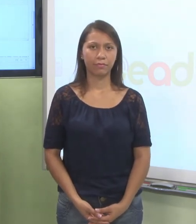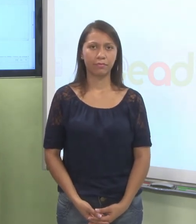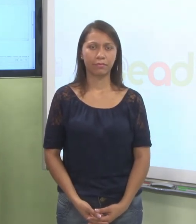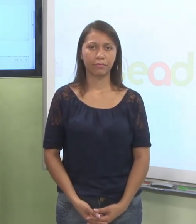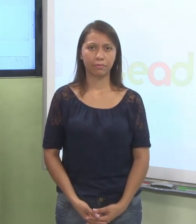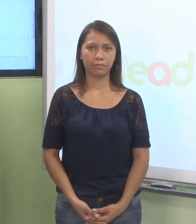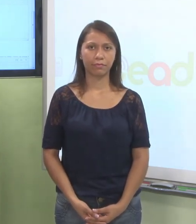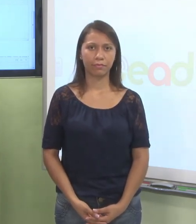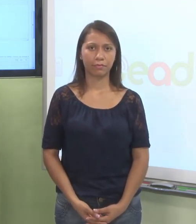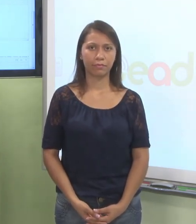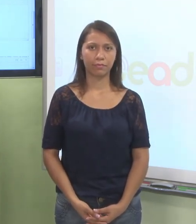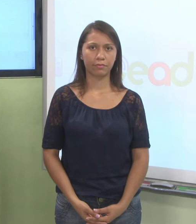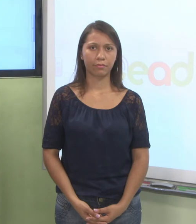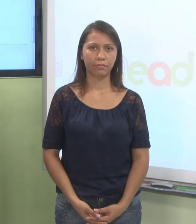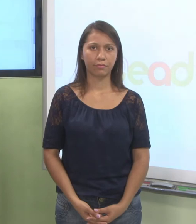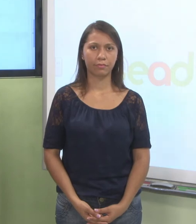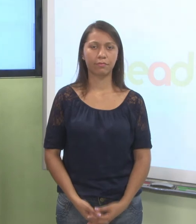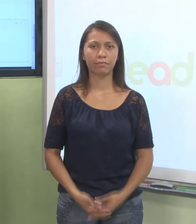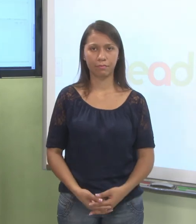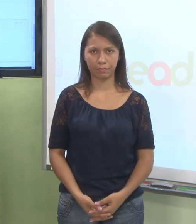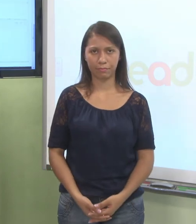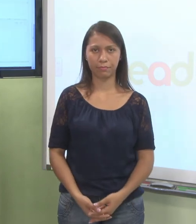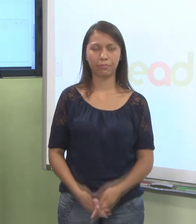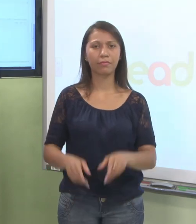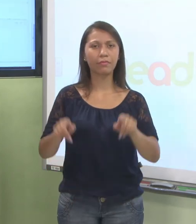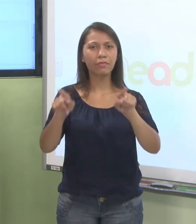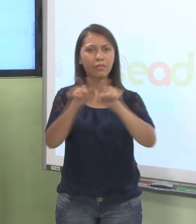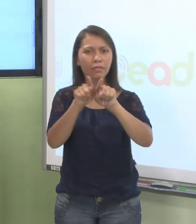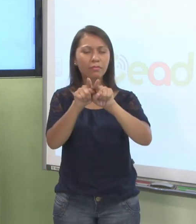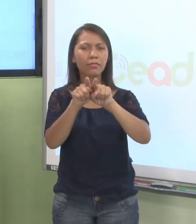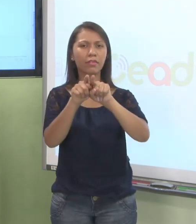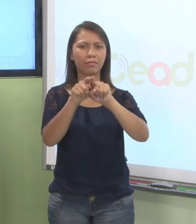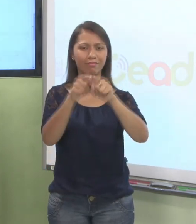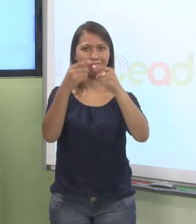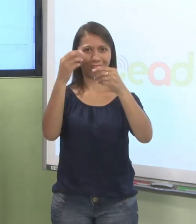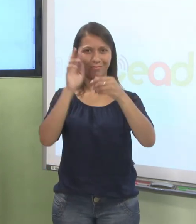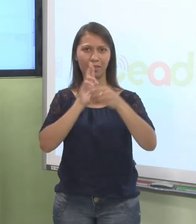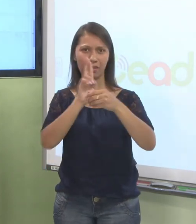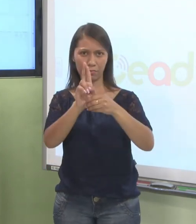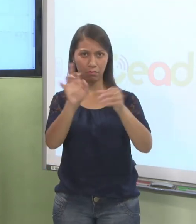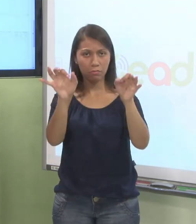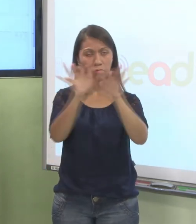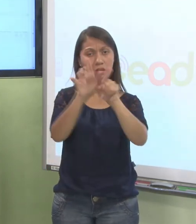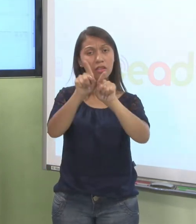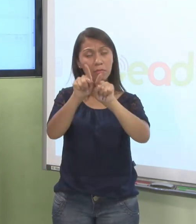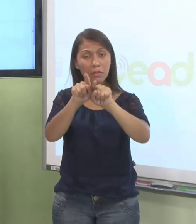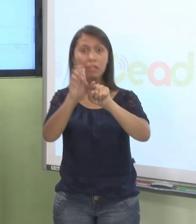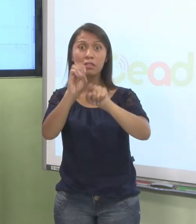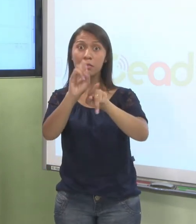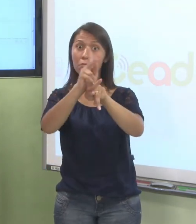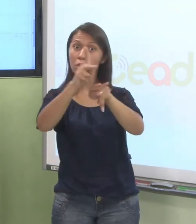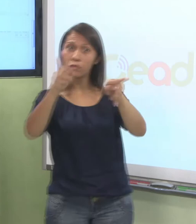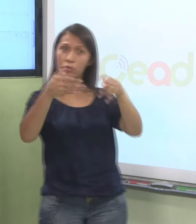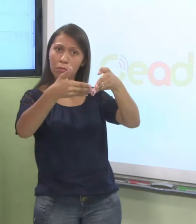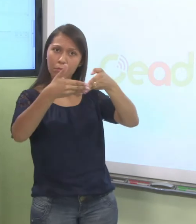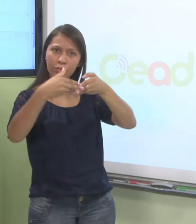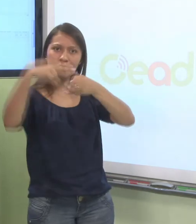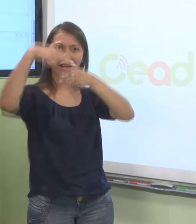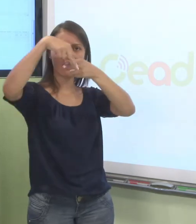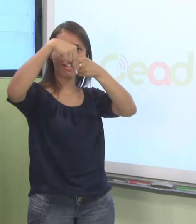Escreveu a sua mensagem? Você pode também anexar um arquivo. Só se o professor pedir, Mas tem uma caixinha daquele mesmo